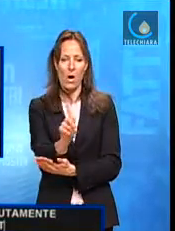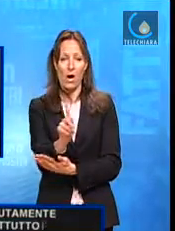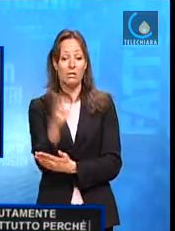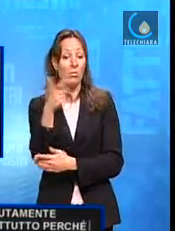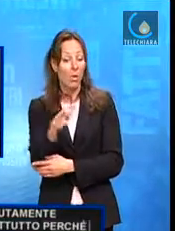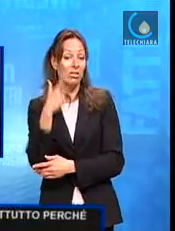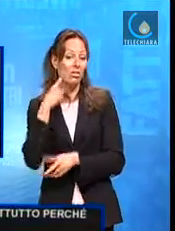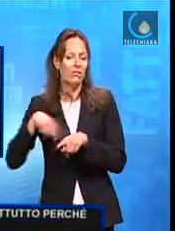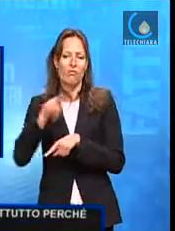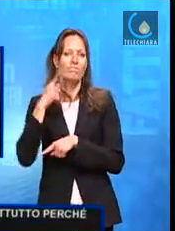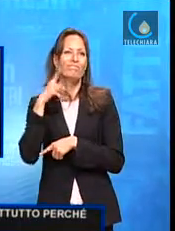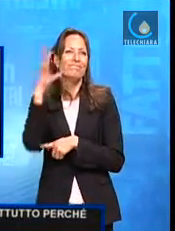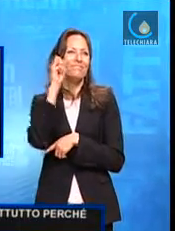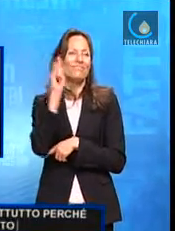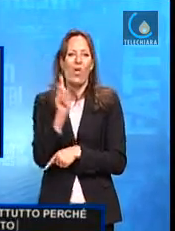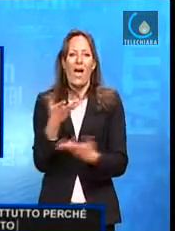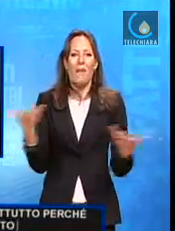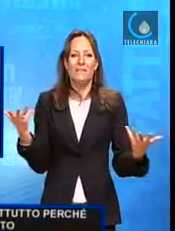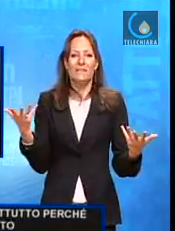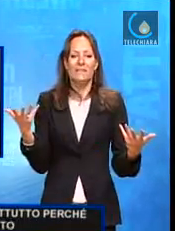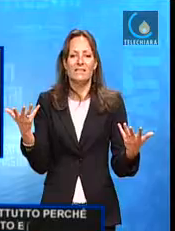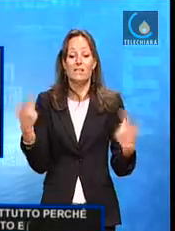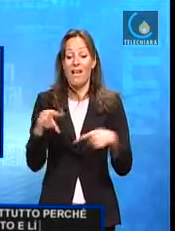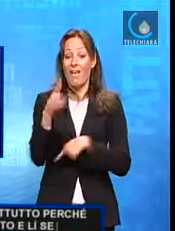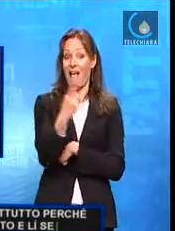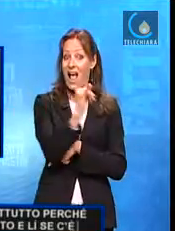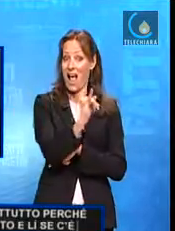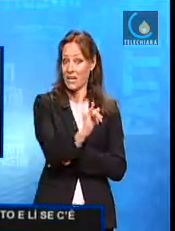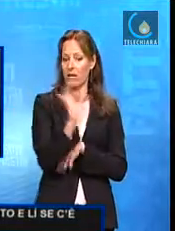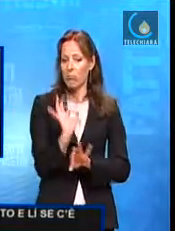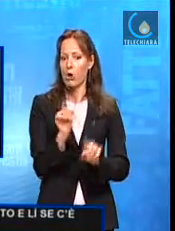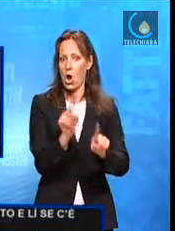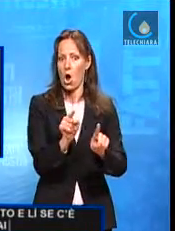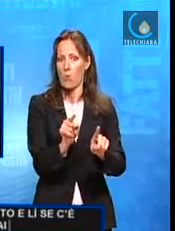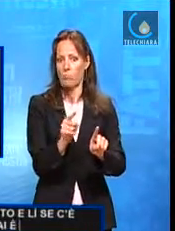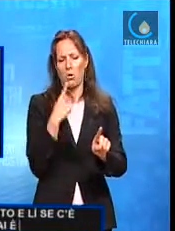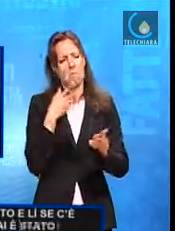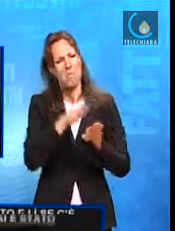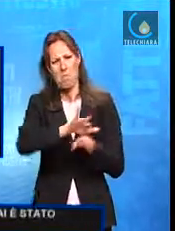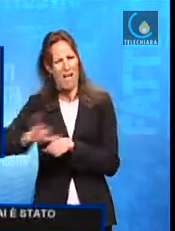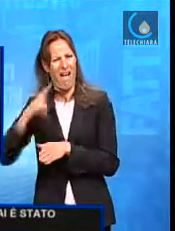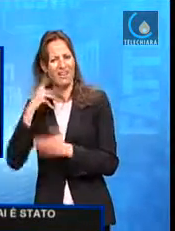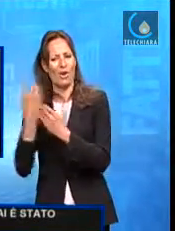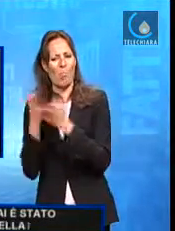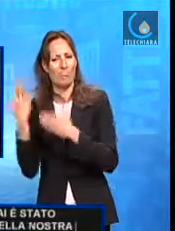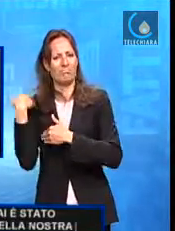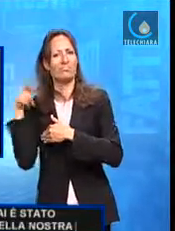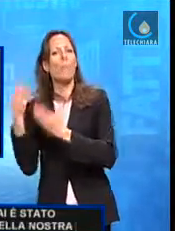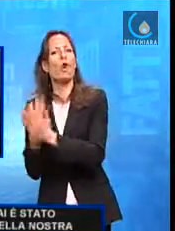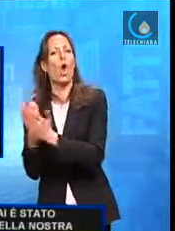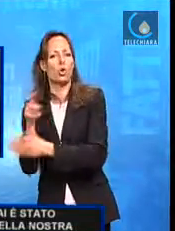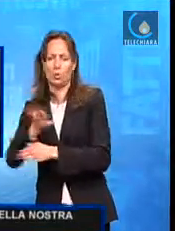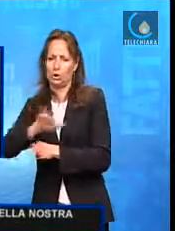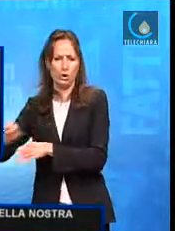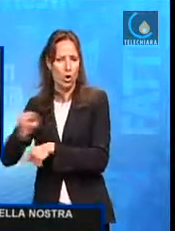si rende conto, e lì se c'è stato un errore della RAI è stato proprio quello da parte della nostra produzione, non